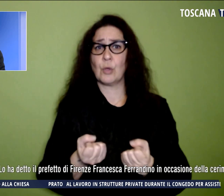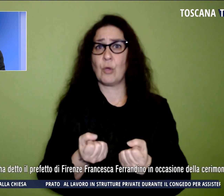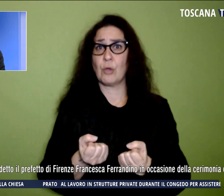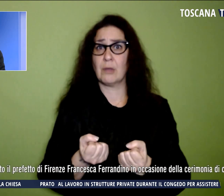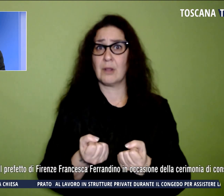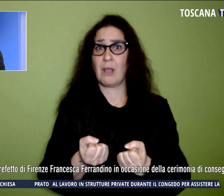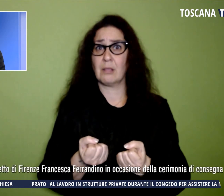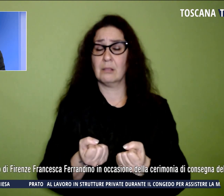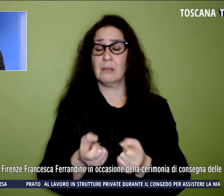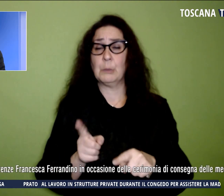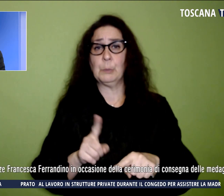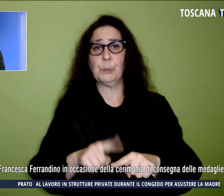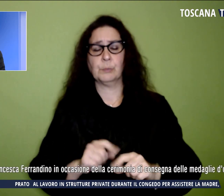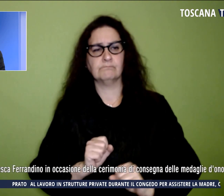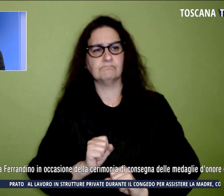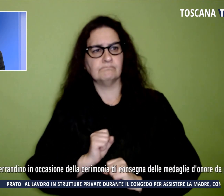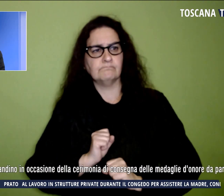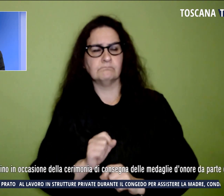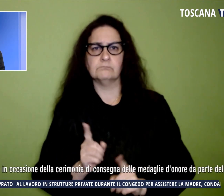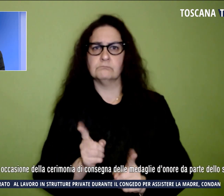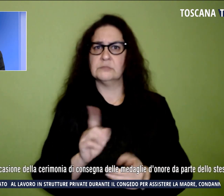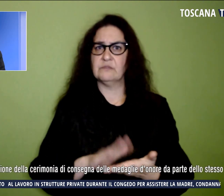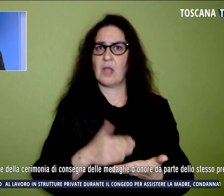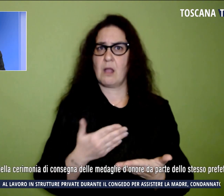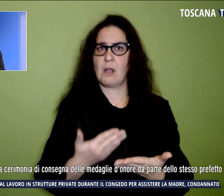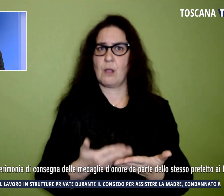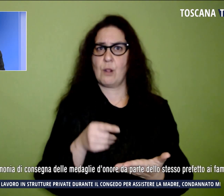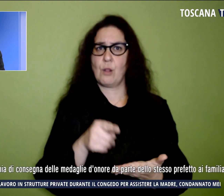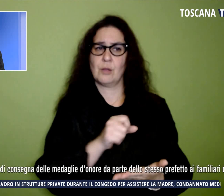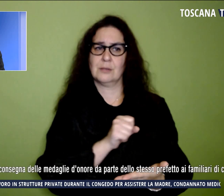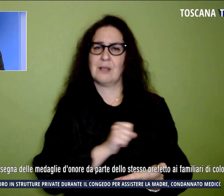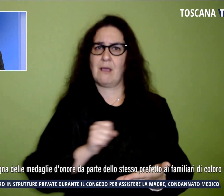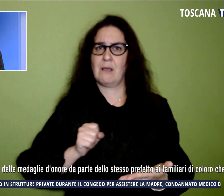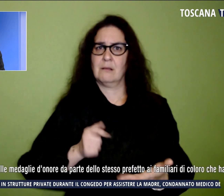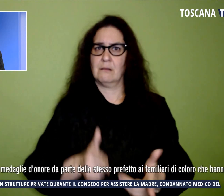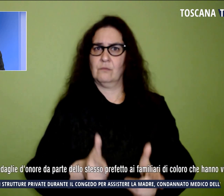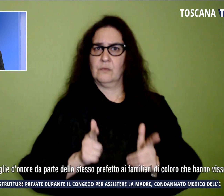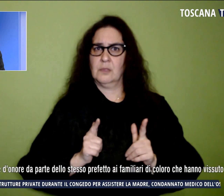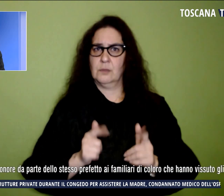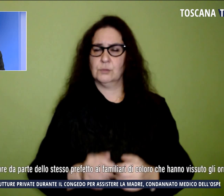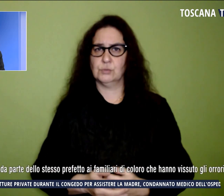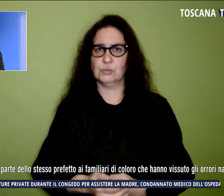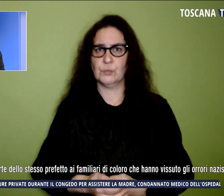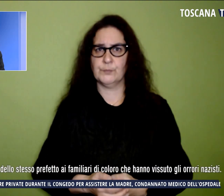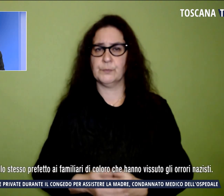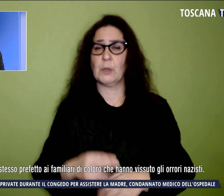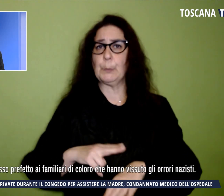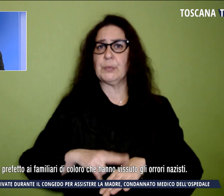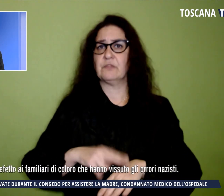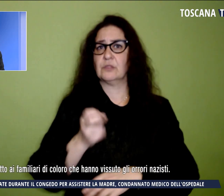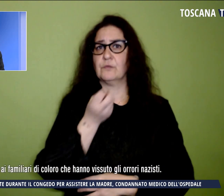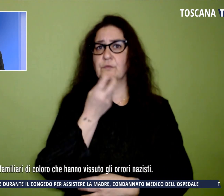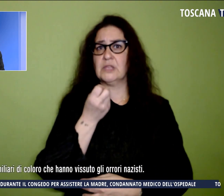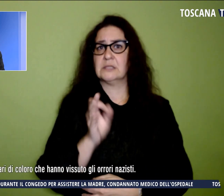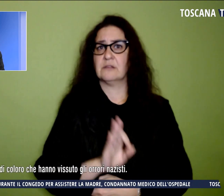assoluta dei valori che nascono da quei sacrifici. Lo ha detto il prefetto di Firenze, Francesca